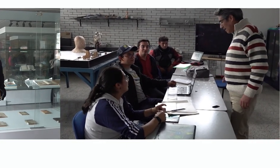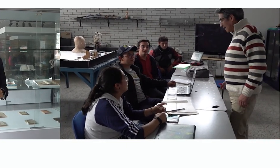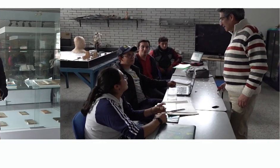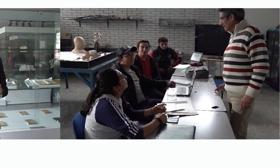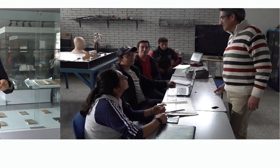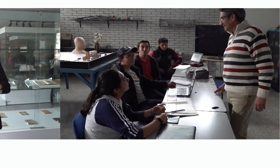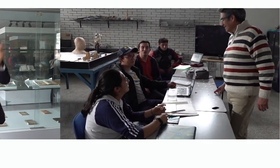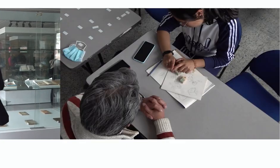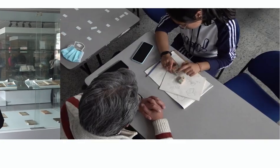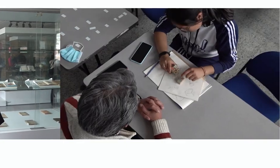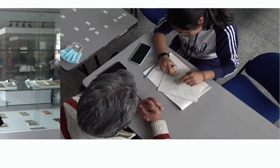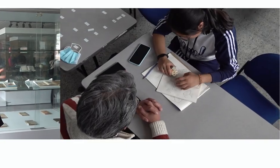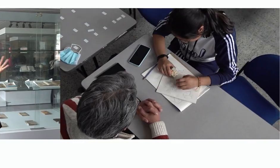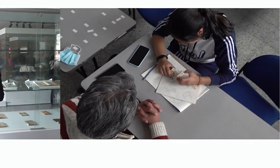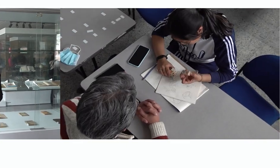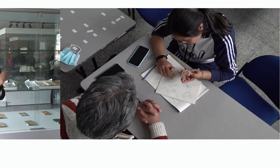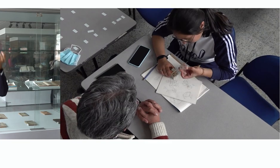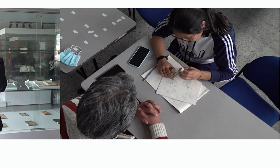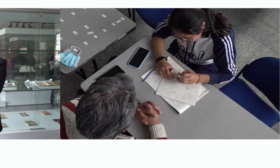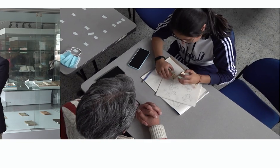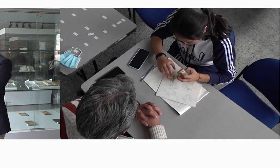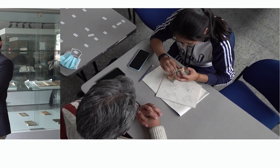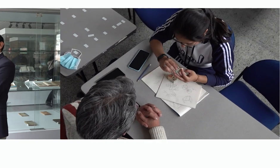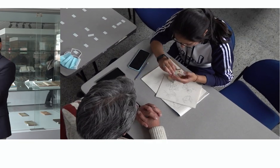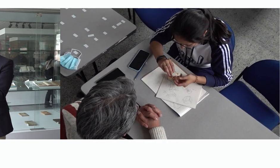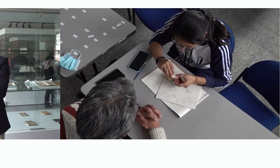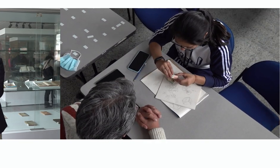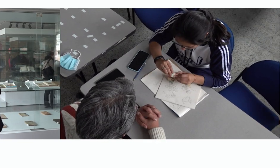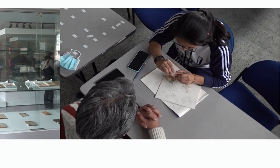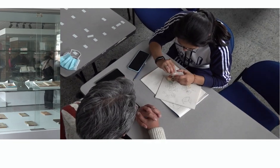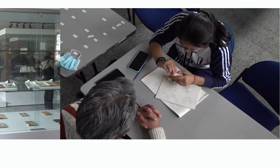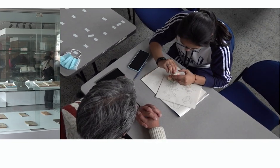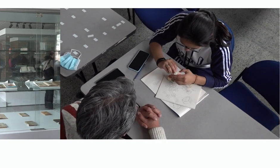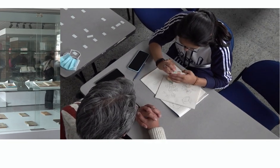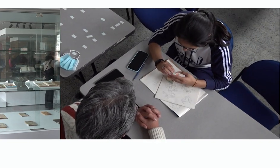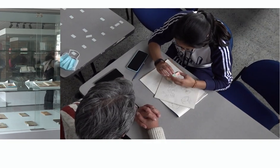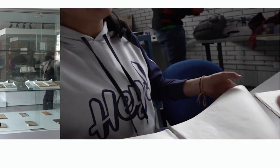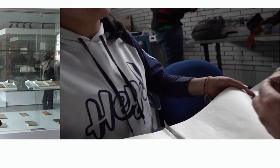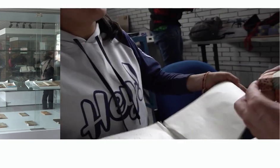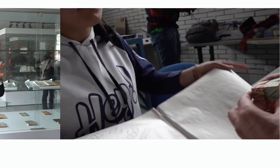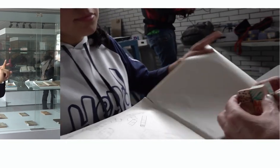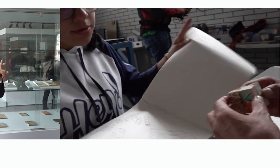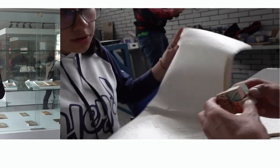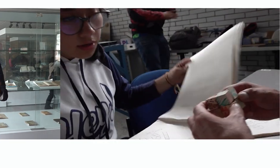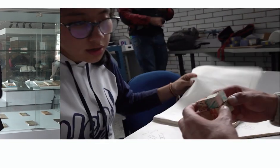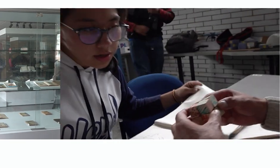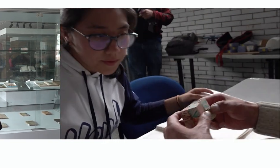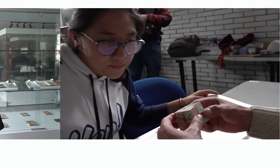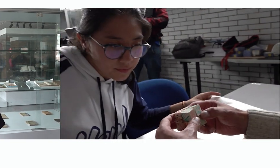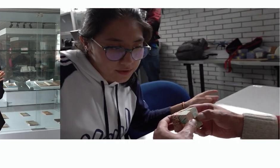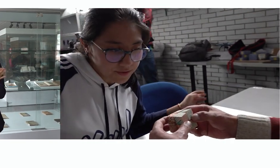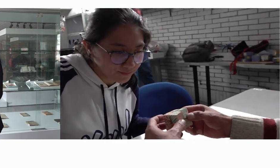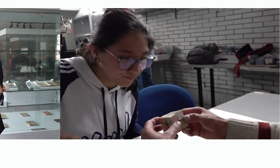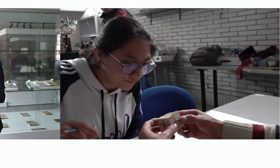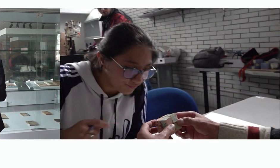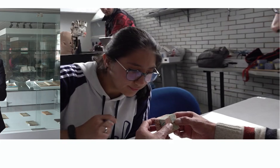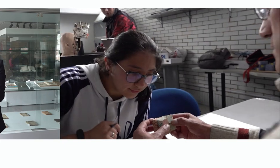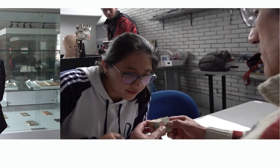que hay una diversidad y que debemos reconocer esa diversidad, eso que nos diferencia, esas